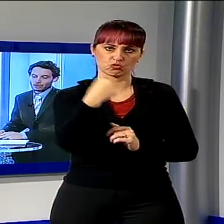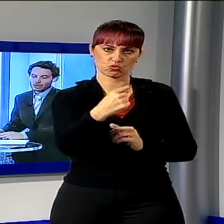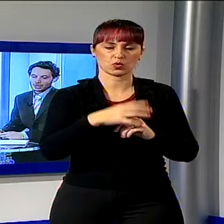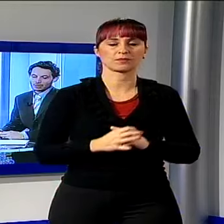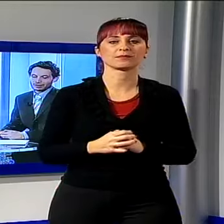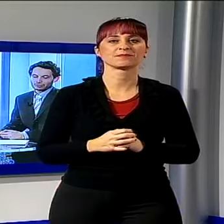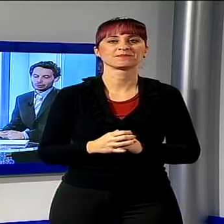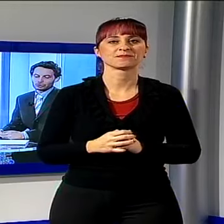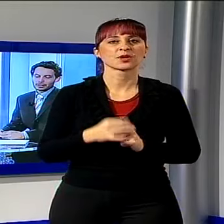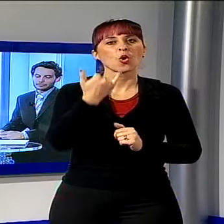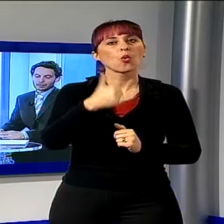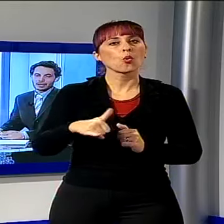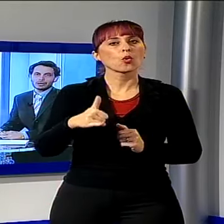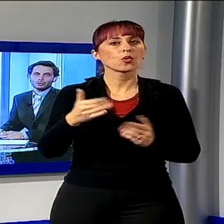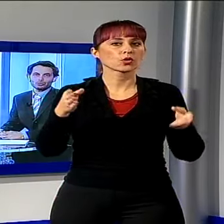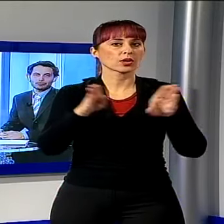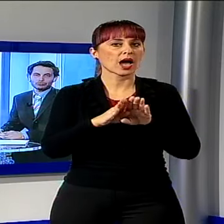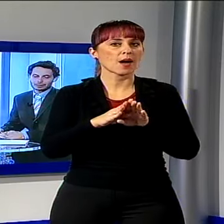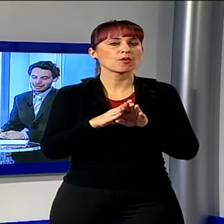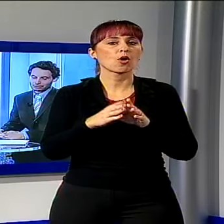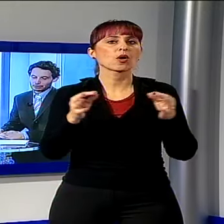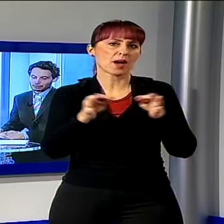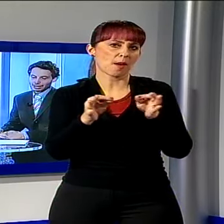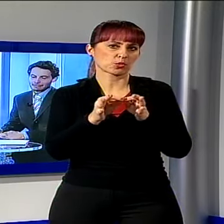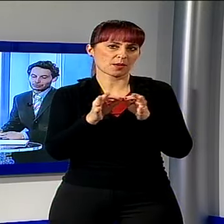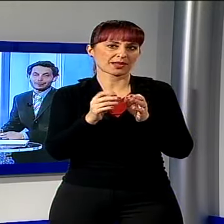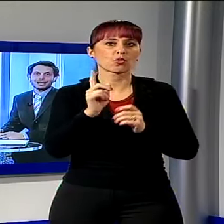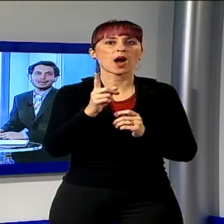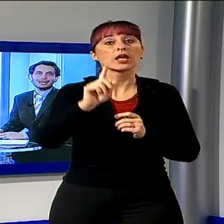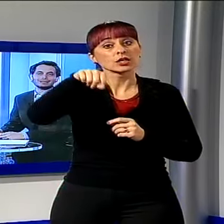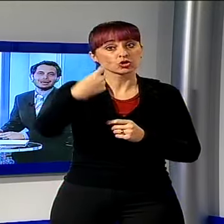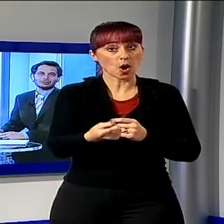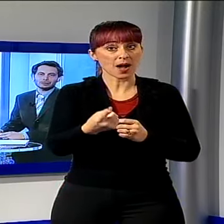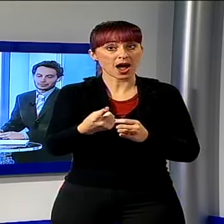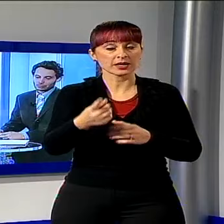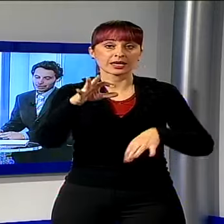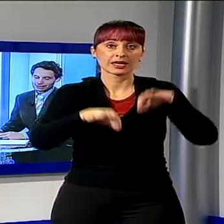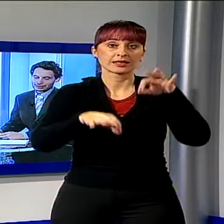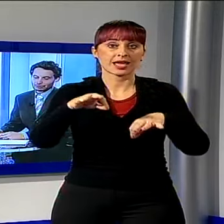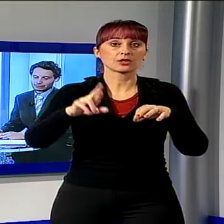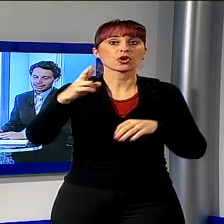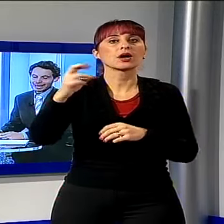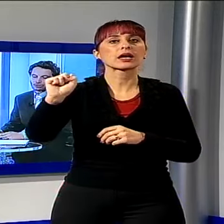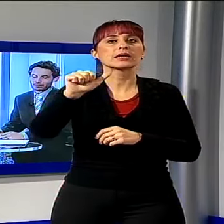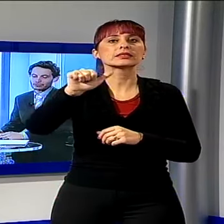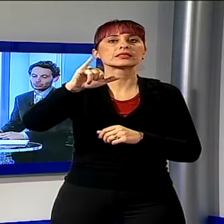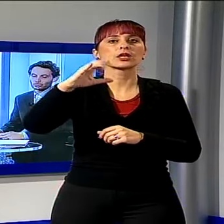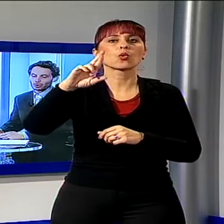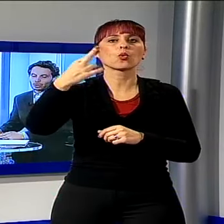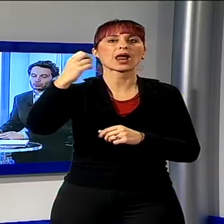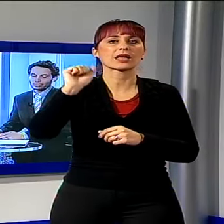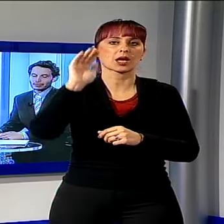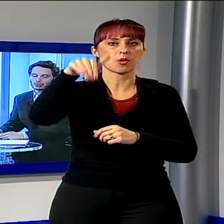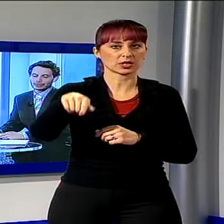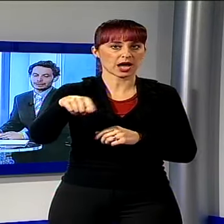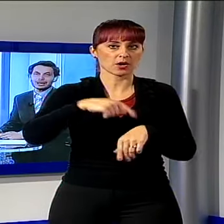Chiudiamo questo Tg con un appuntamento in programma domani al Teatro dei Rassicurati di Monte Carlo, alle 21